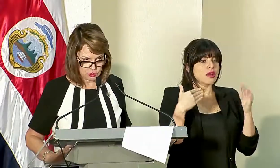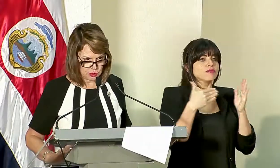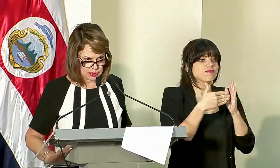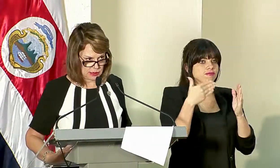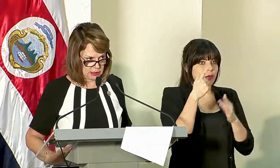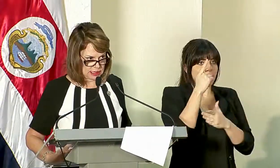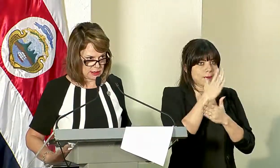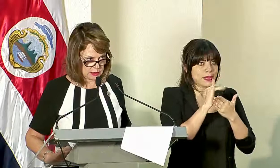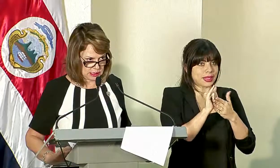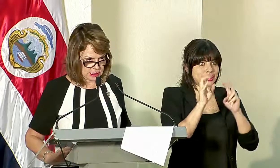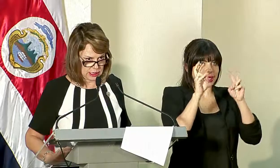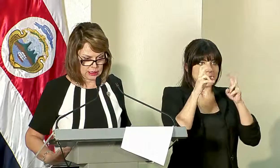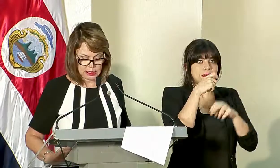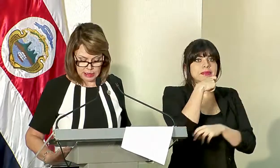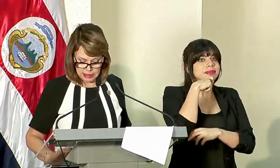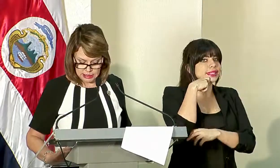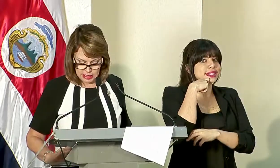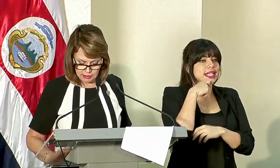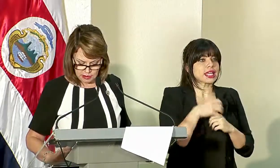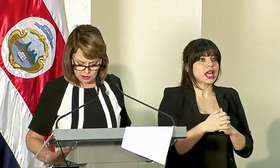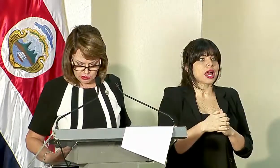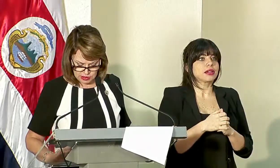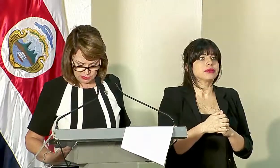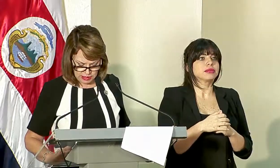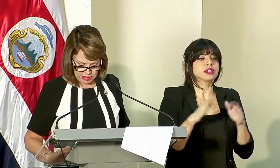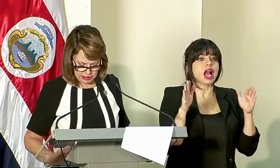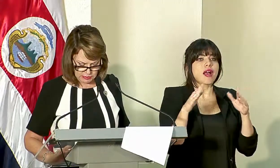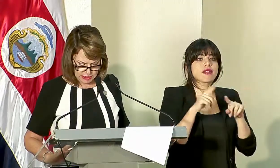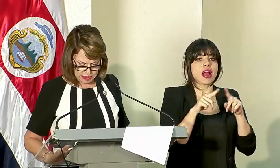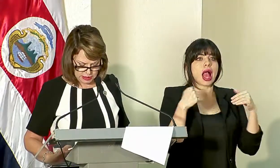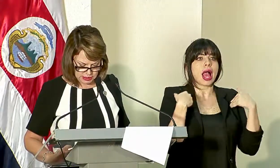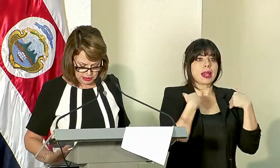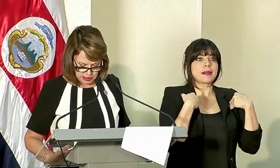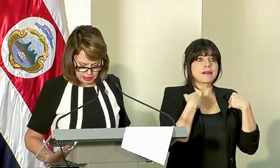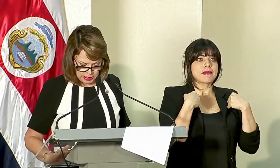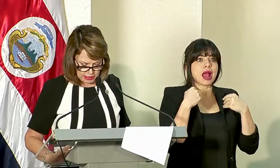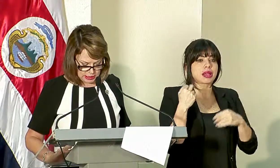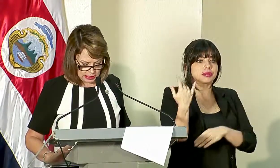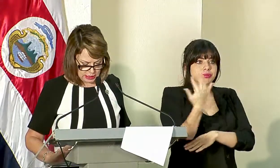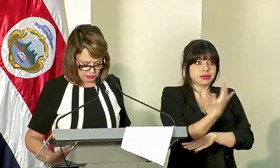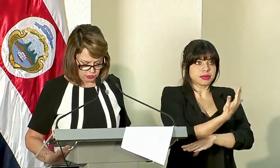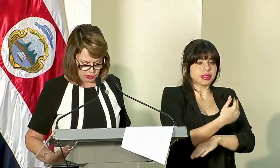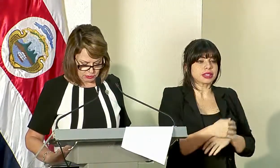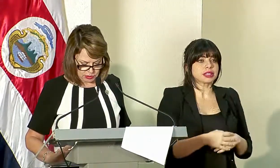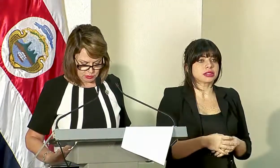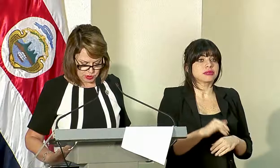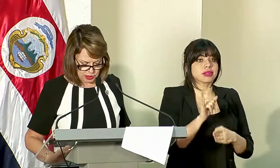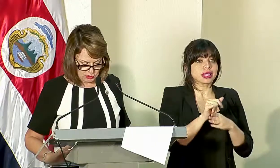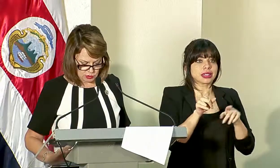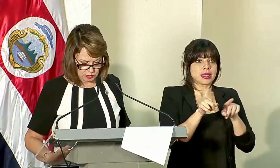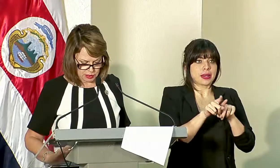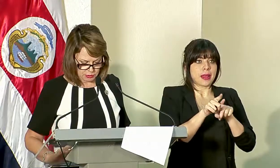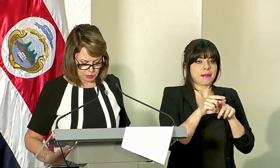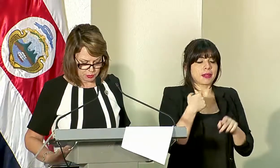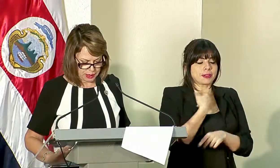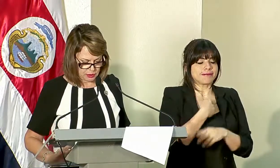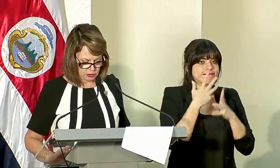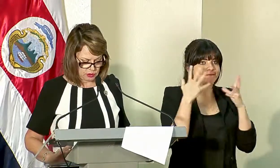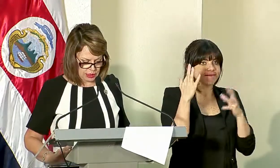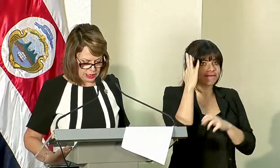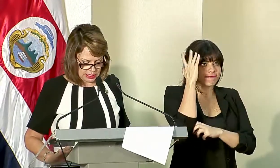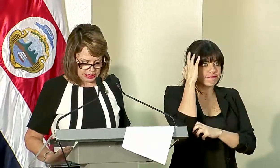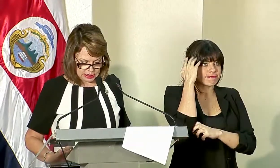afectados por el tema de la sequía, las aves, los animales silvestres y eso también nos tiene sumamente